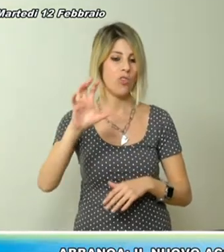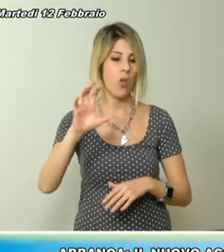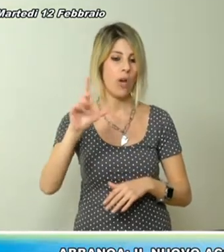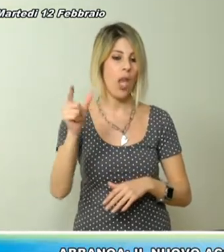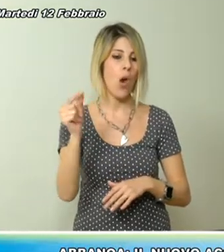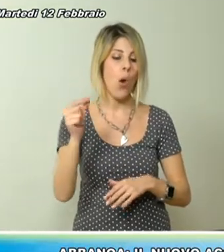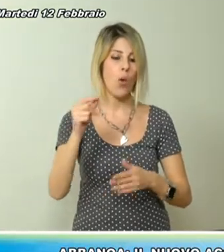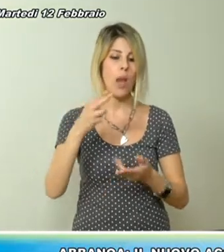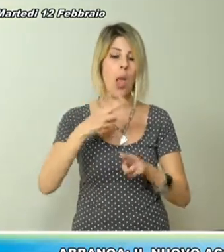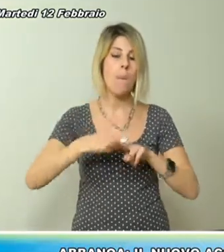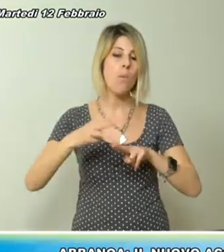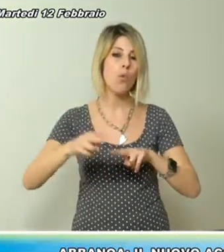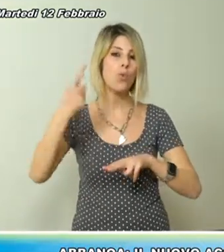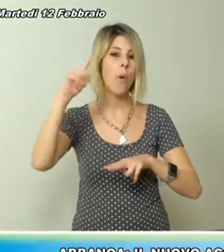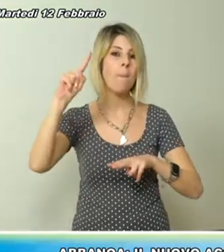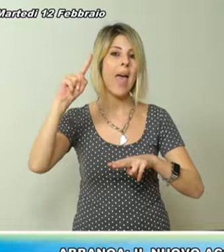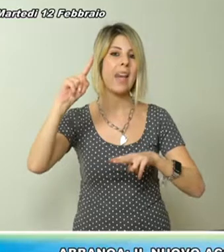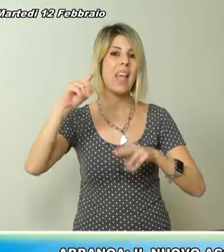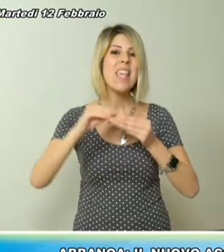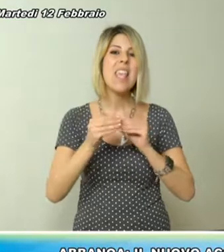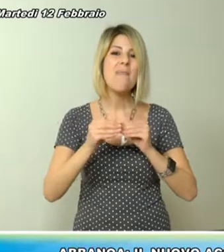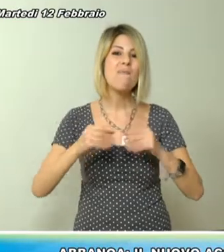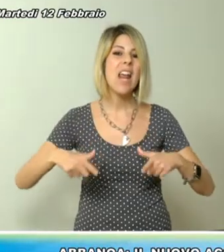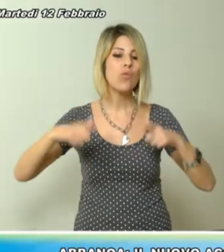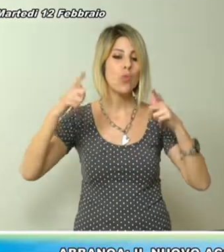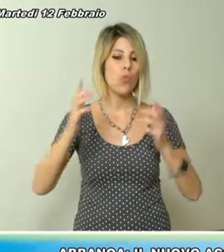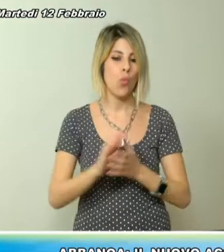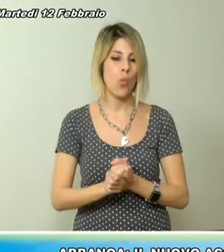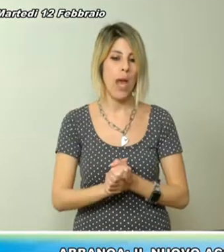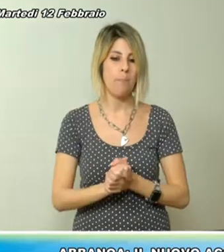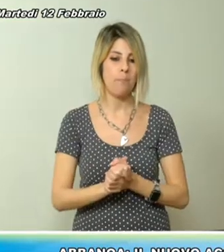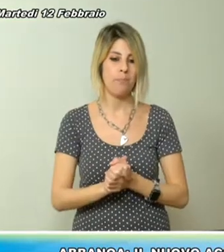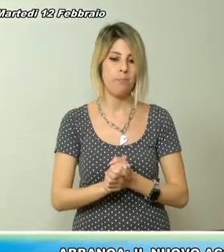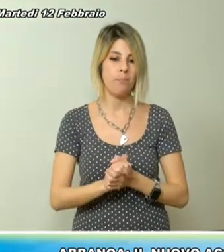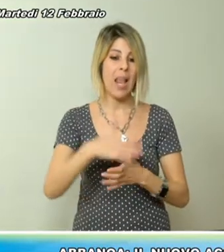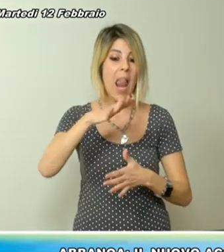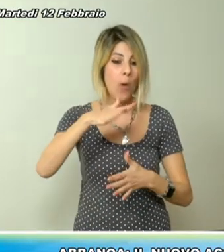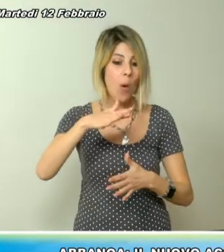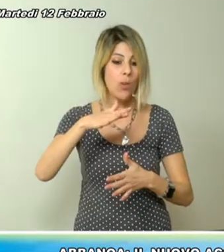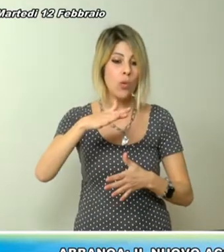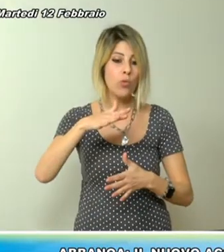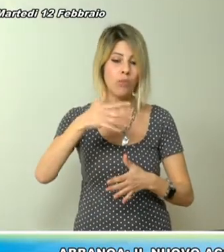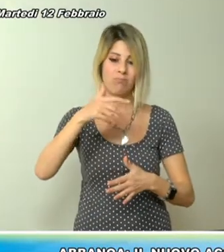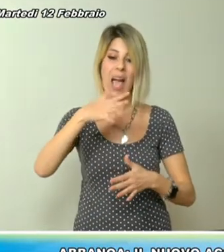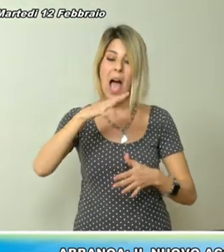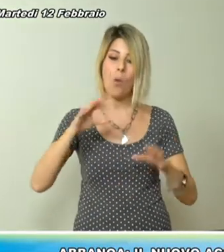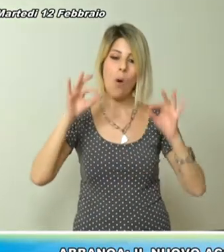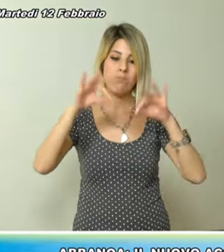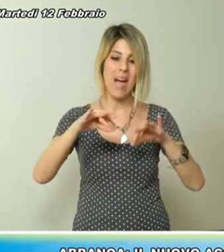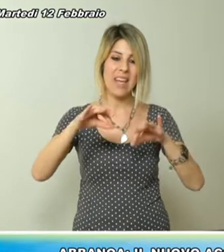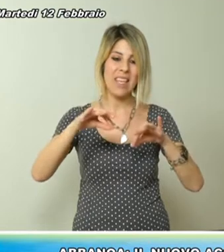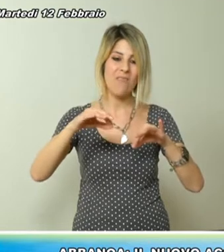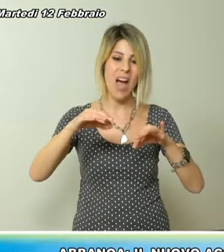infrastrutture. L'acquedotto, alimentato dalle sorgenti di Baunou e Santumiali,